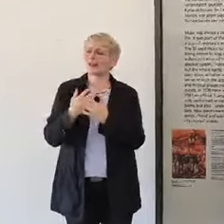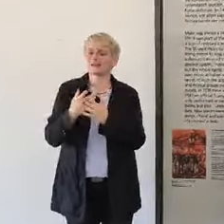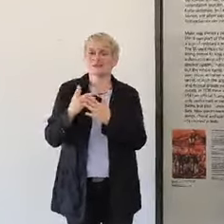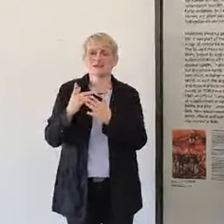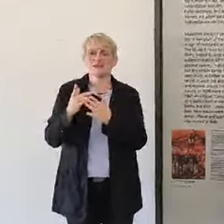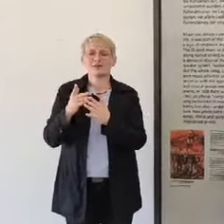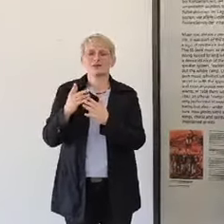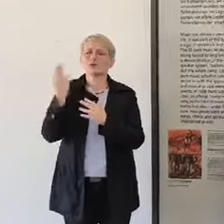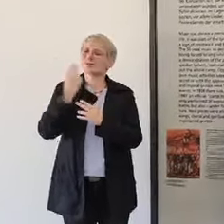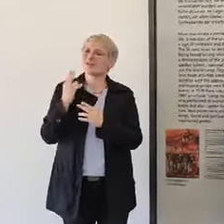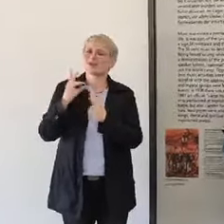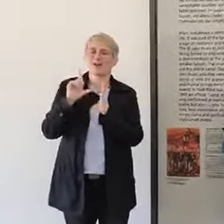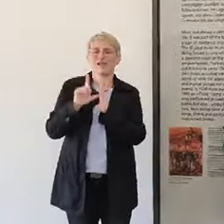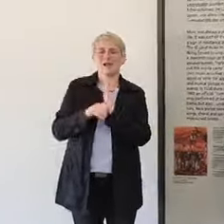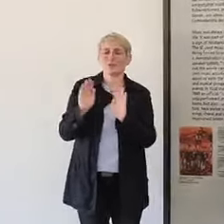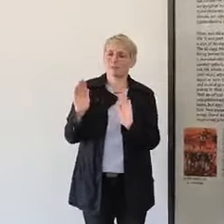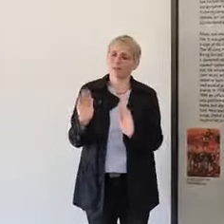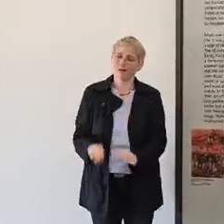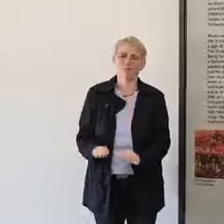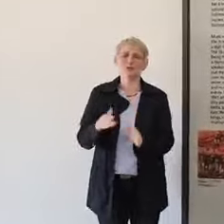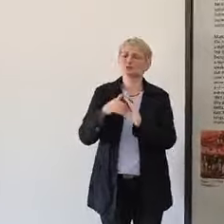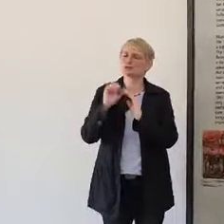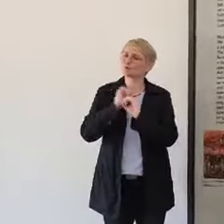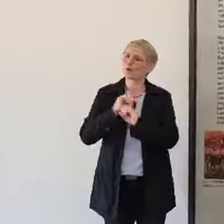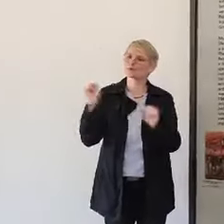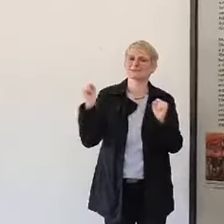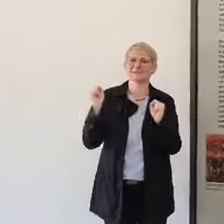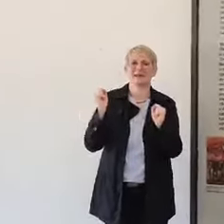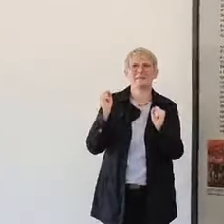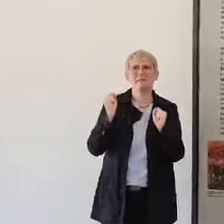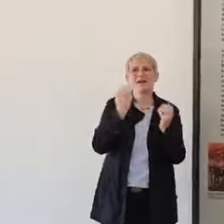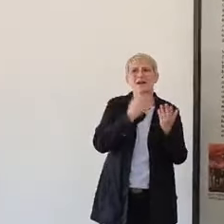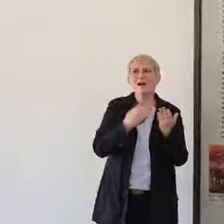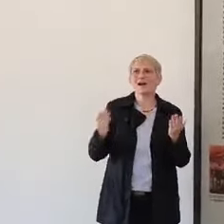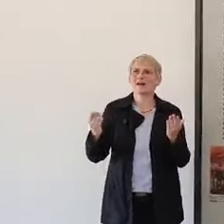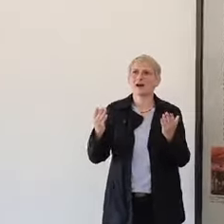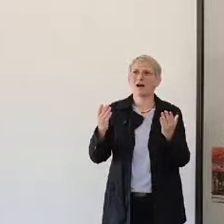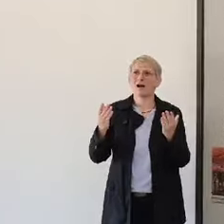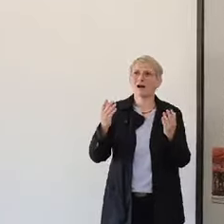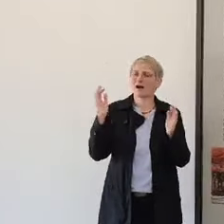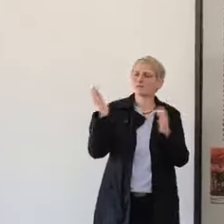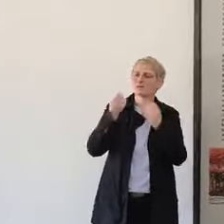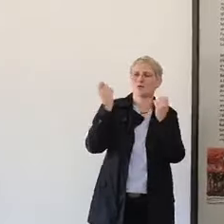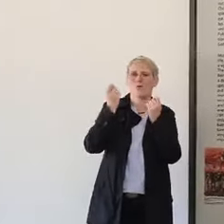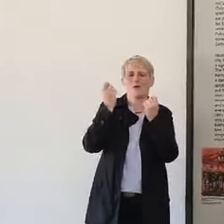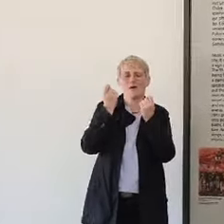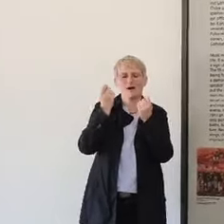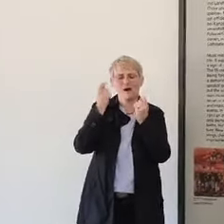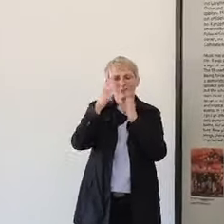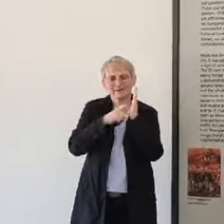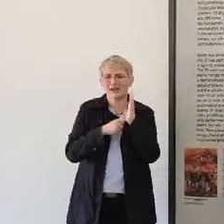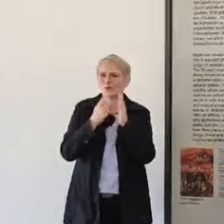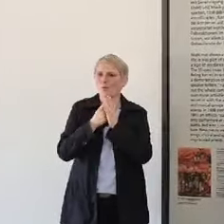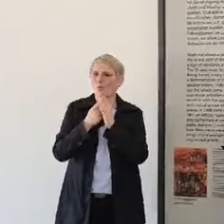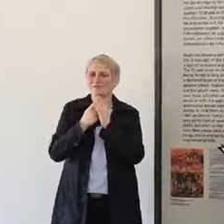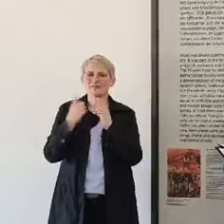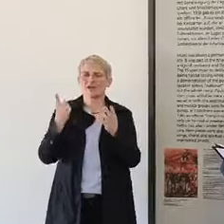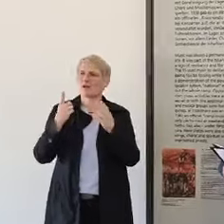of the being hours of the years to take place the thousands, were not only the